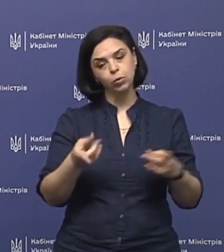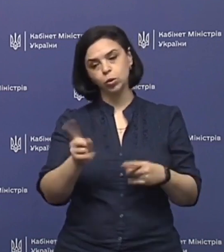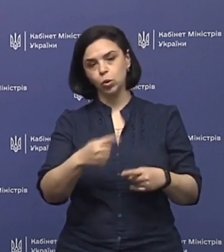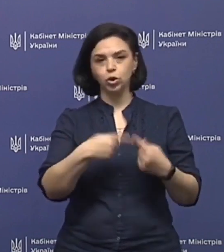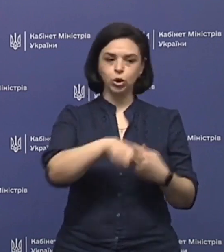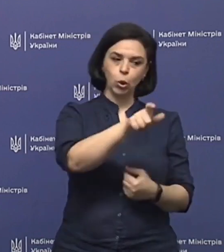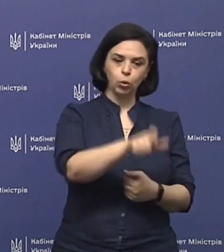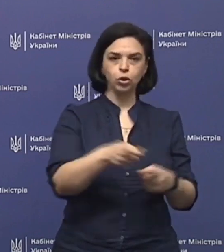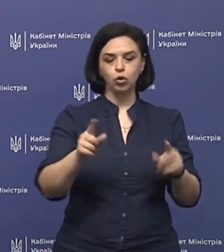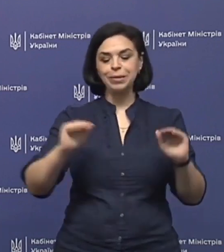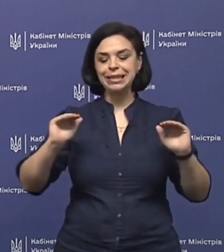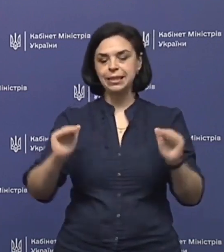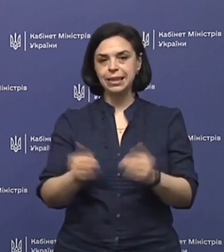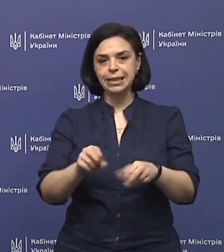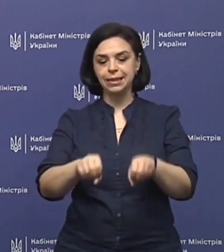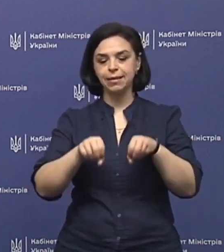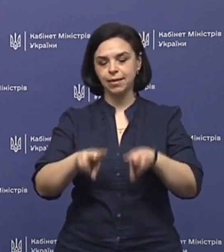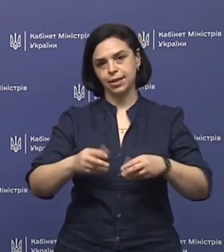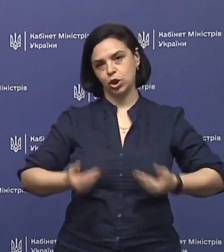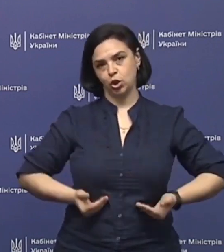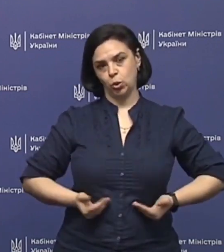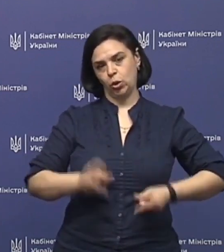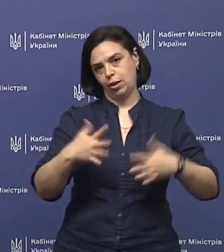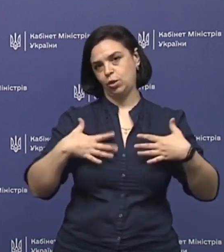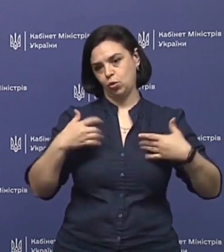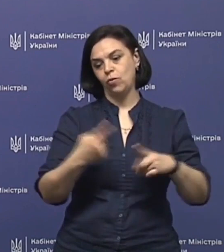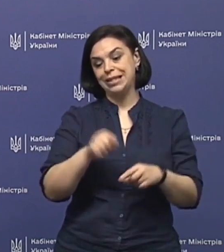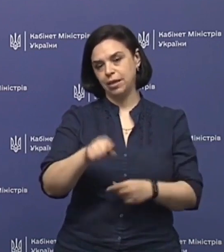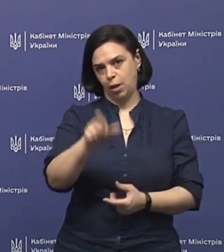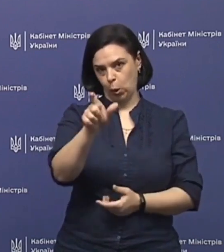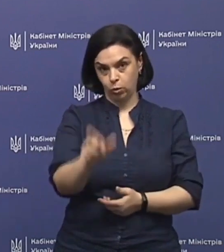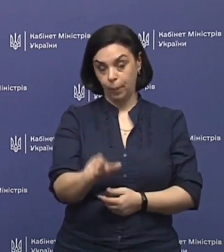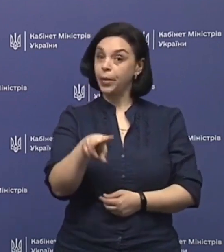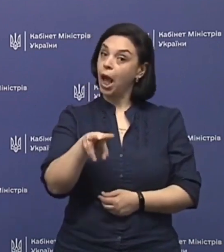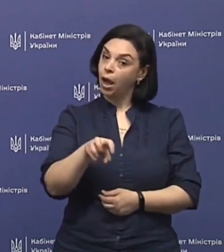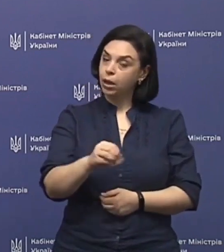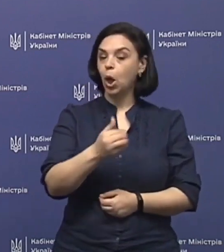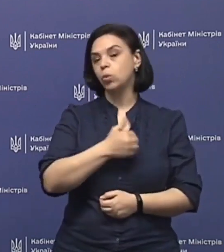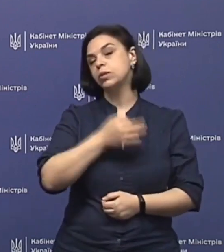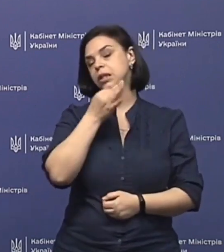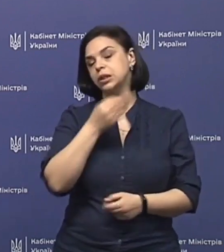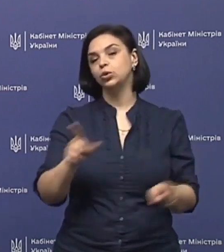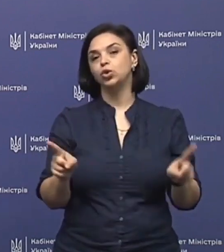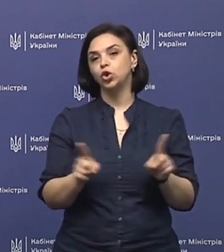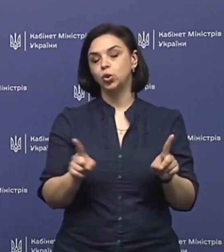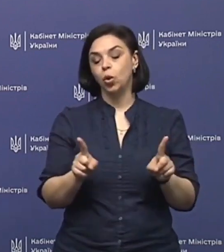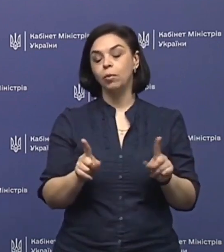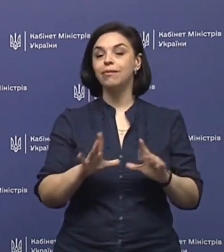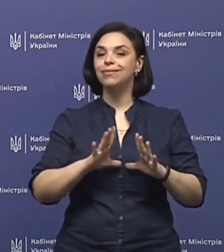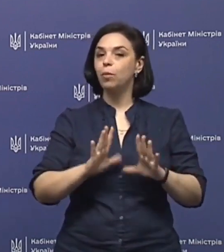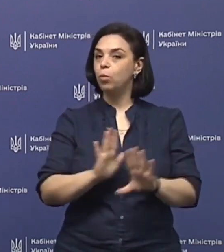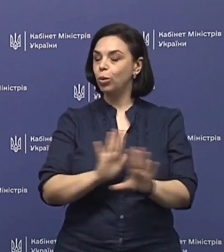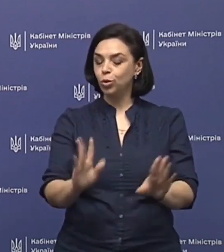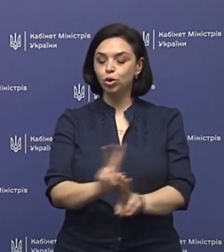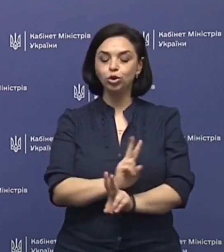іншої людини, щоб знизити ризик життю та здоров'я цієї людини. Але я хочу зауважити, щоб не було